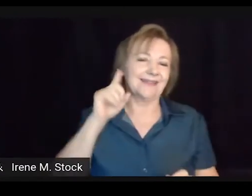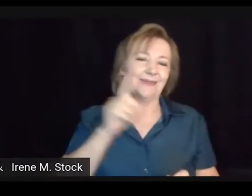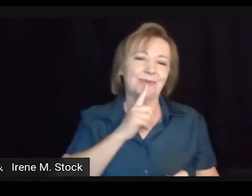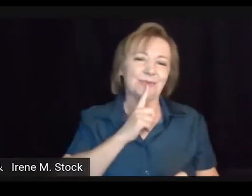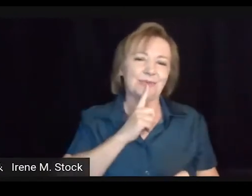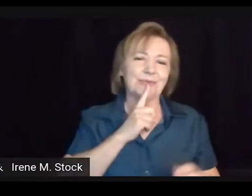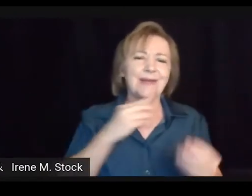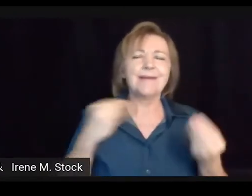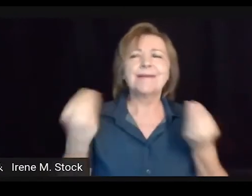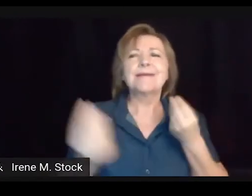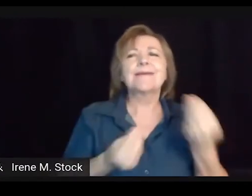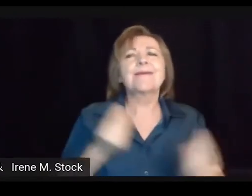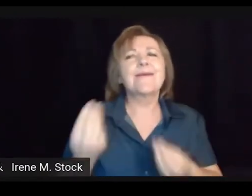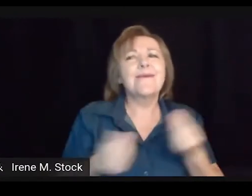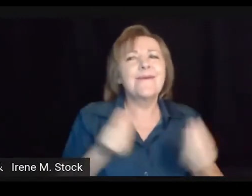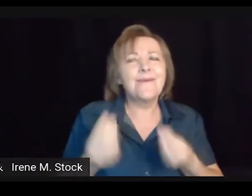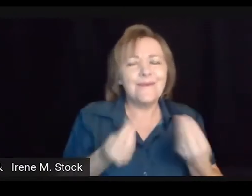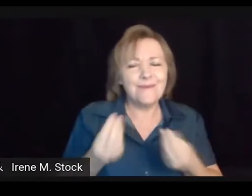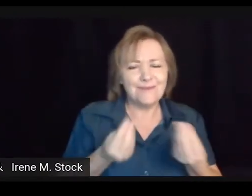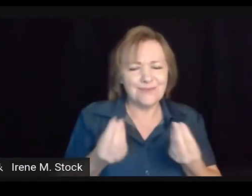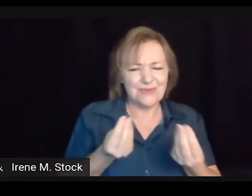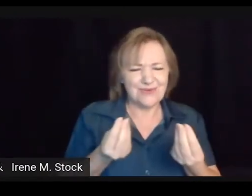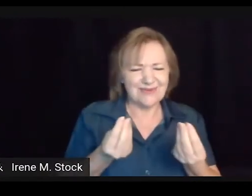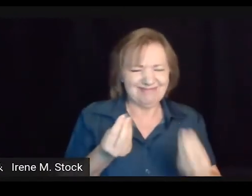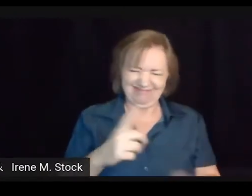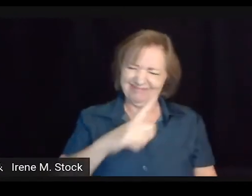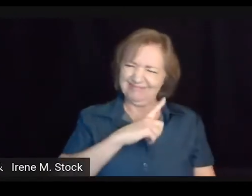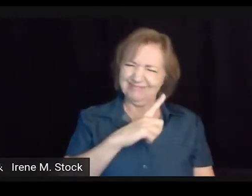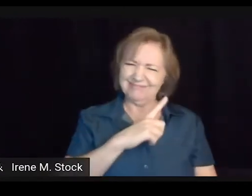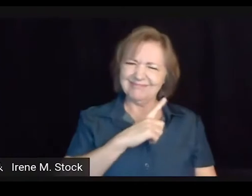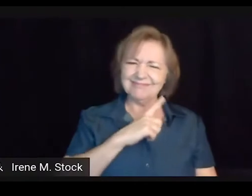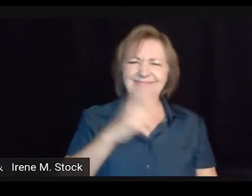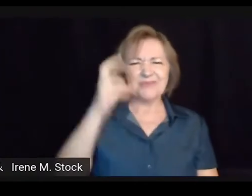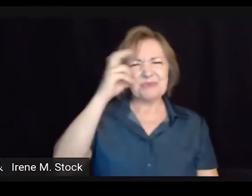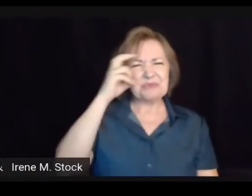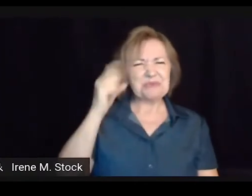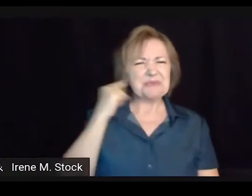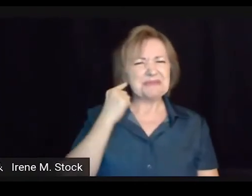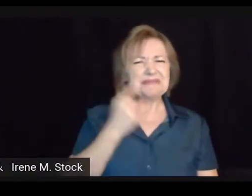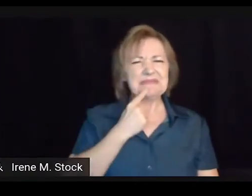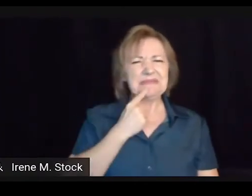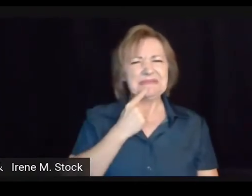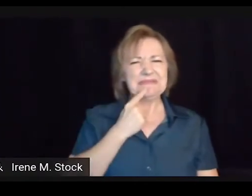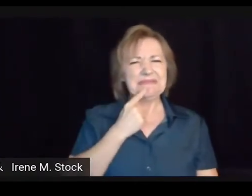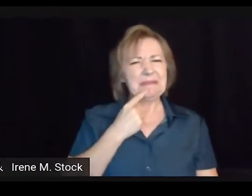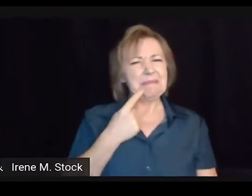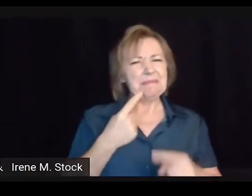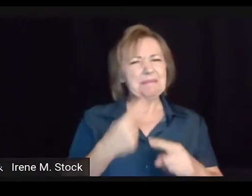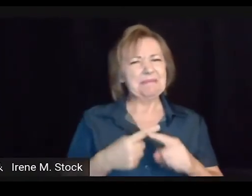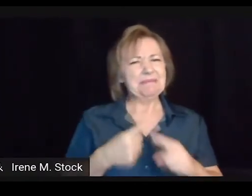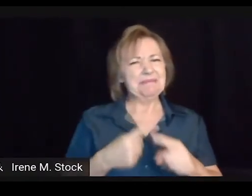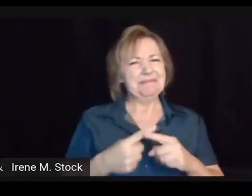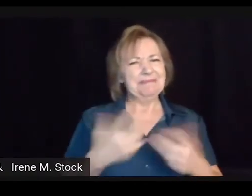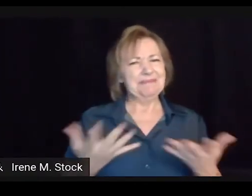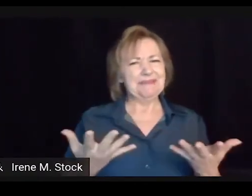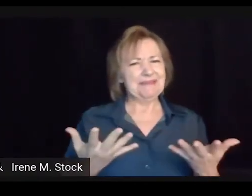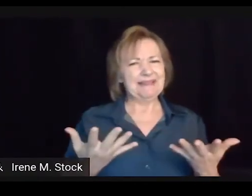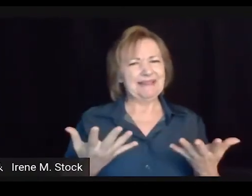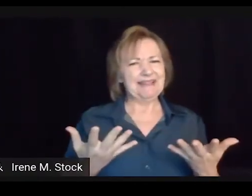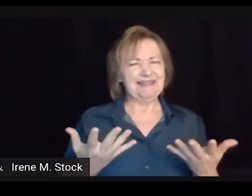E a terceira temática que eu trago é referente à cultura e identidade surdas. Mas